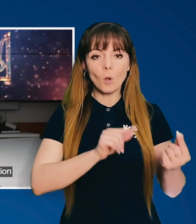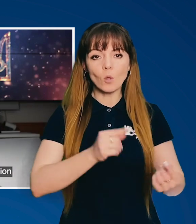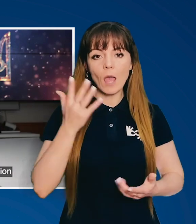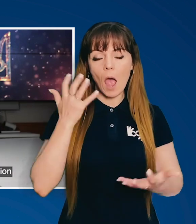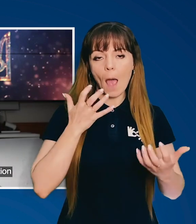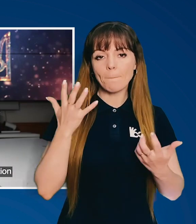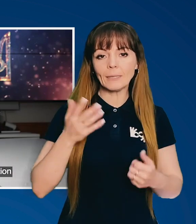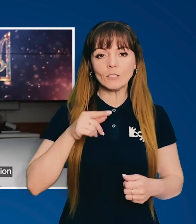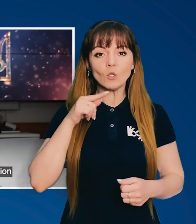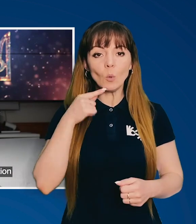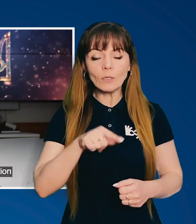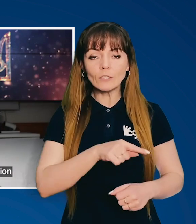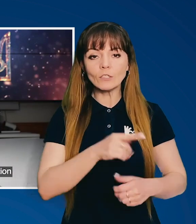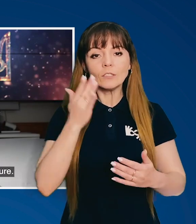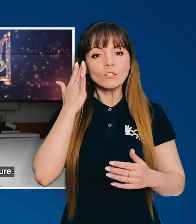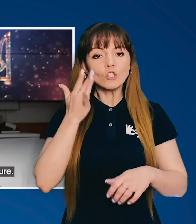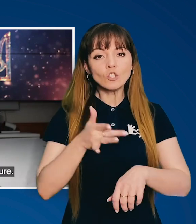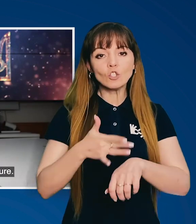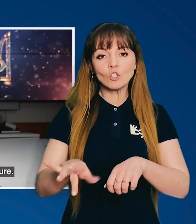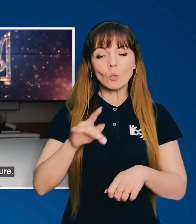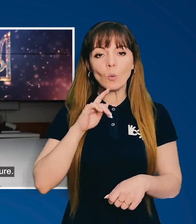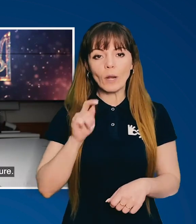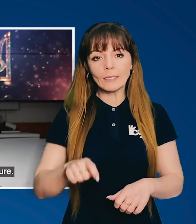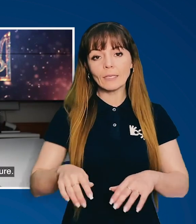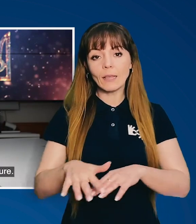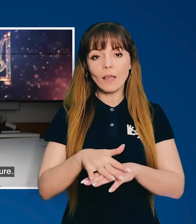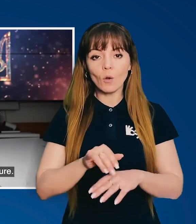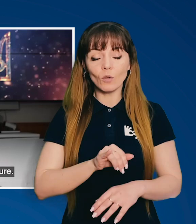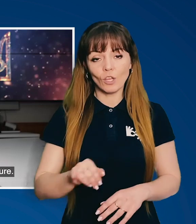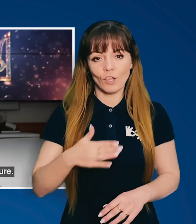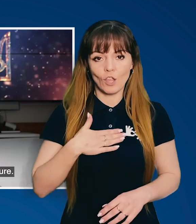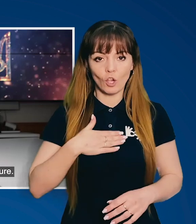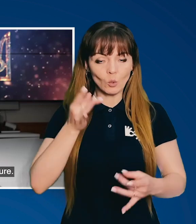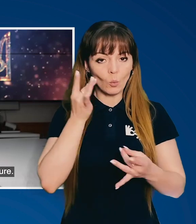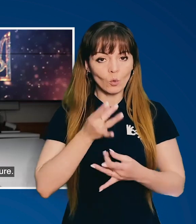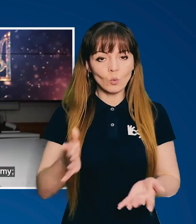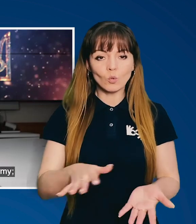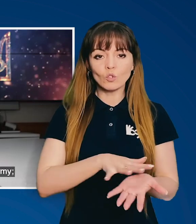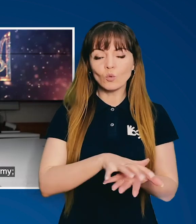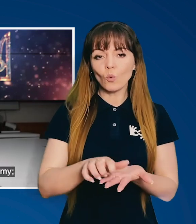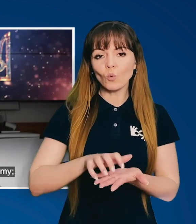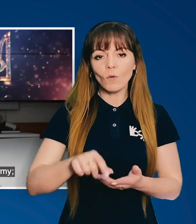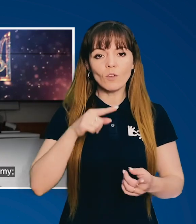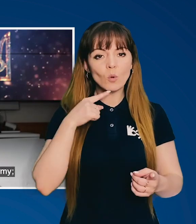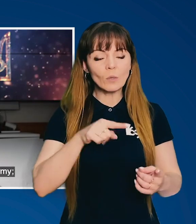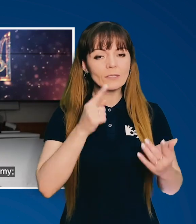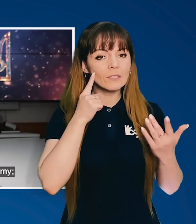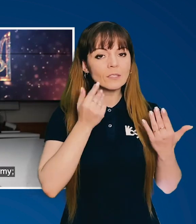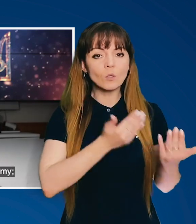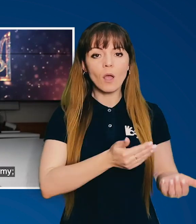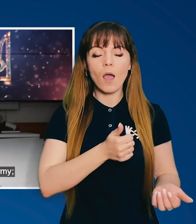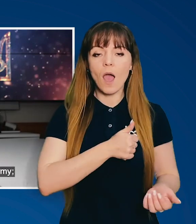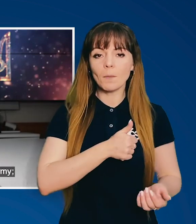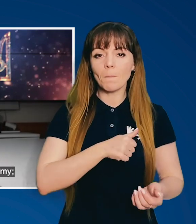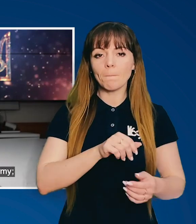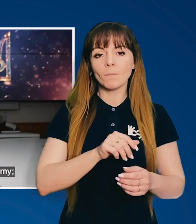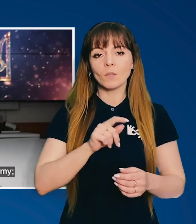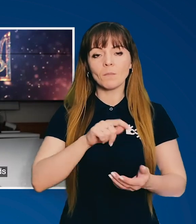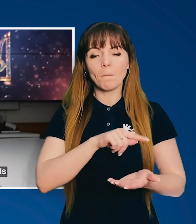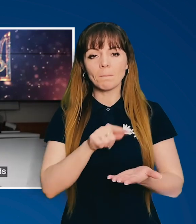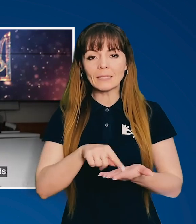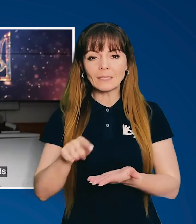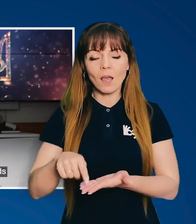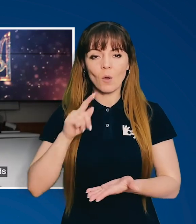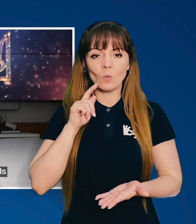день проти амбіції Росії знищити український народ і нашу культуру. Зруйновані російською армією українські